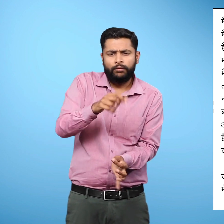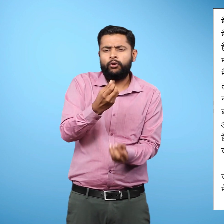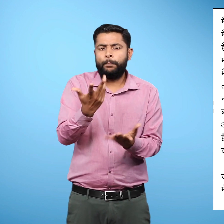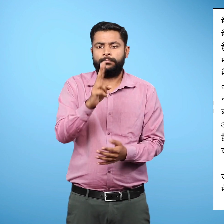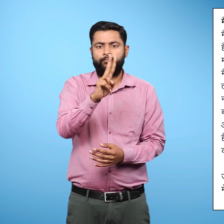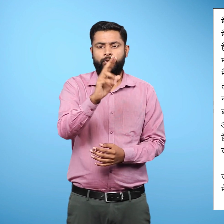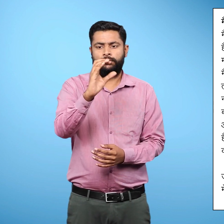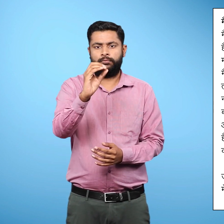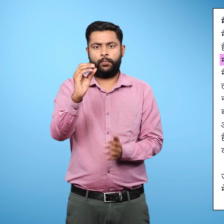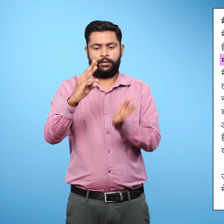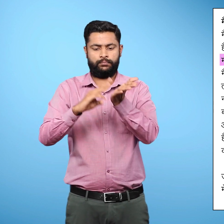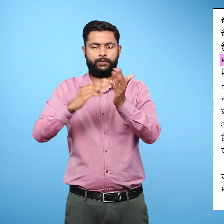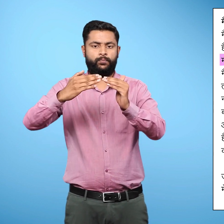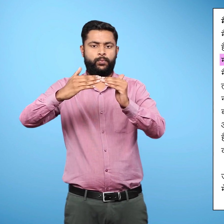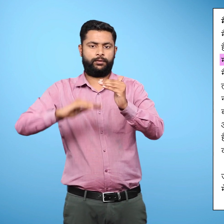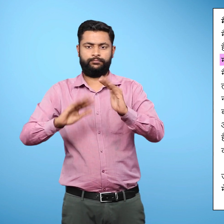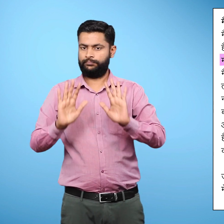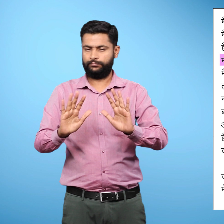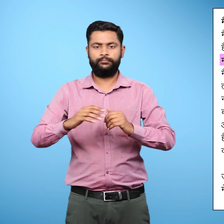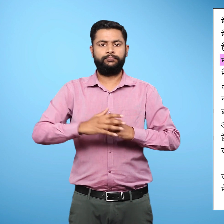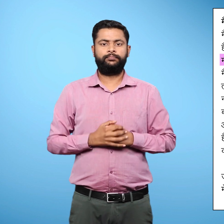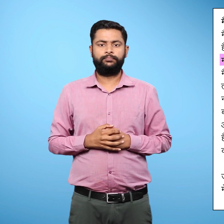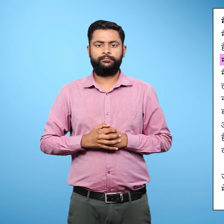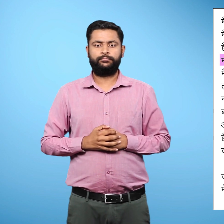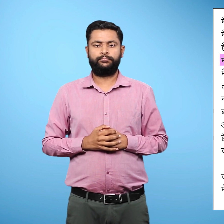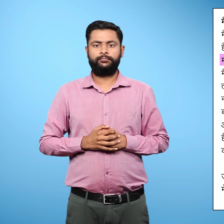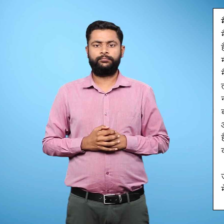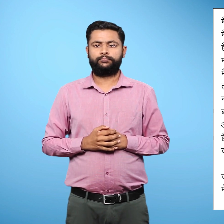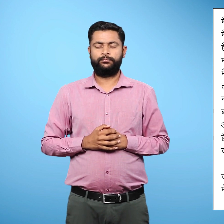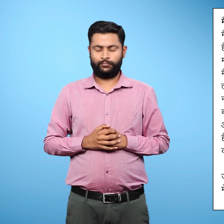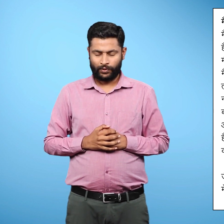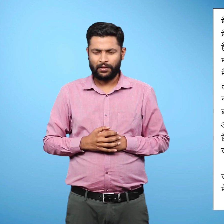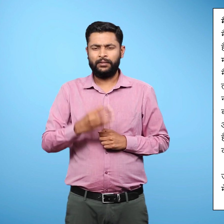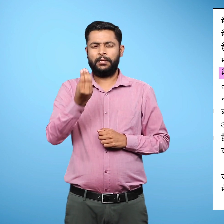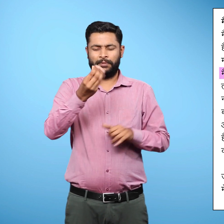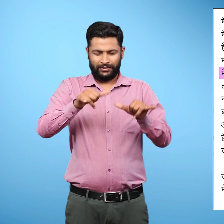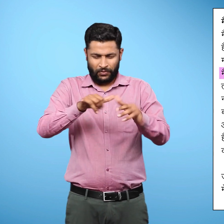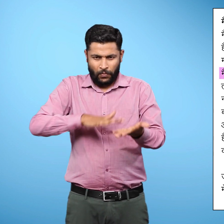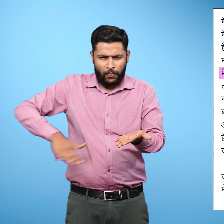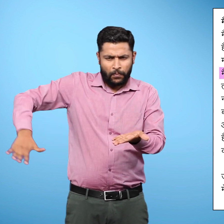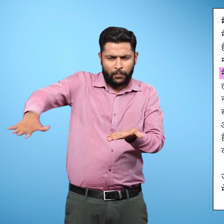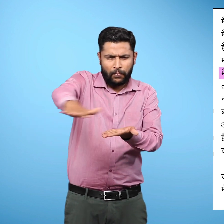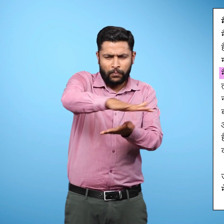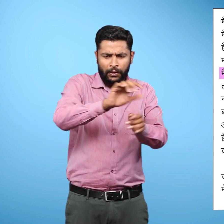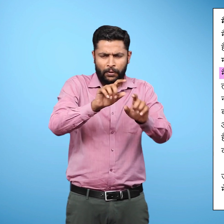200 मीटर से अधे कूँचे नहीं होते हैं। कुछ मैदान काफी समतल होते